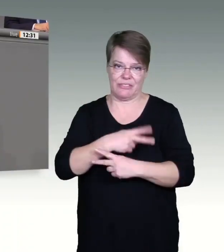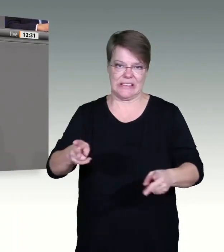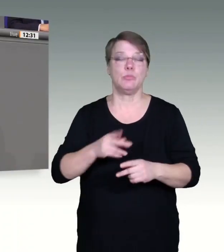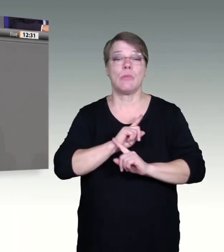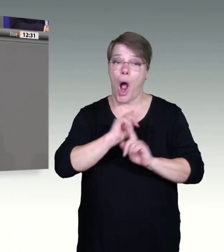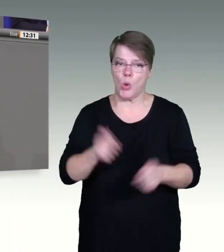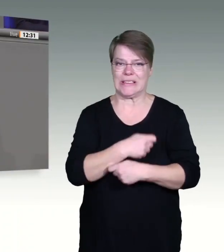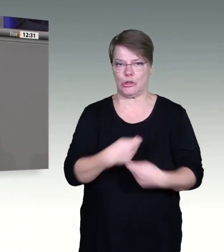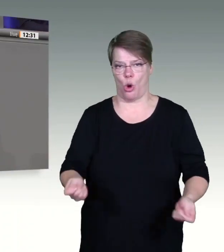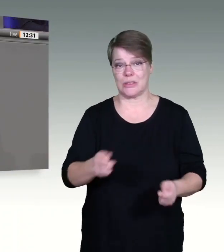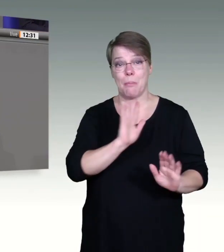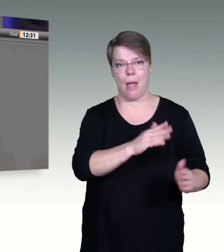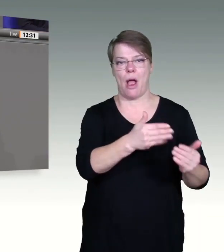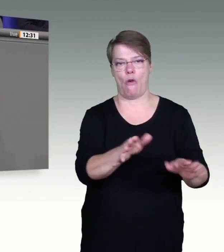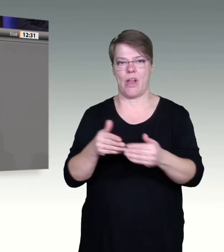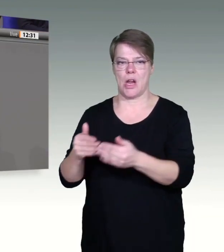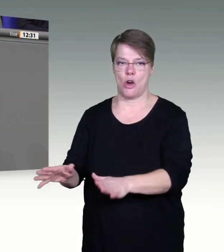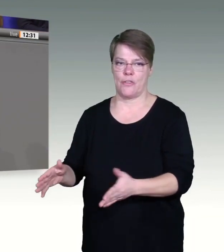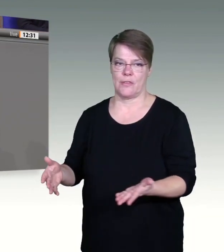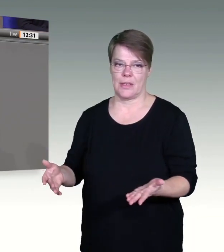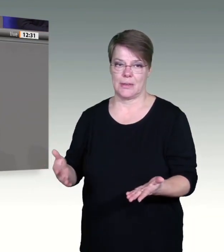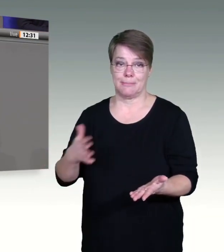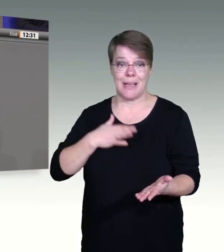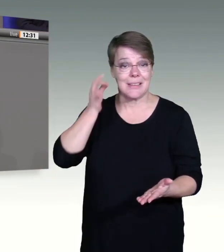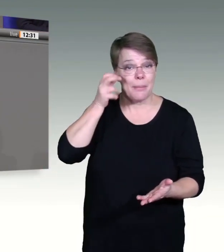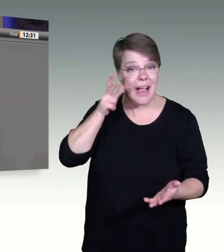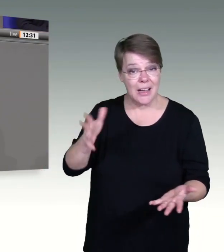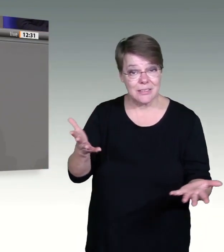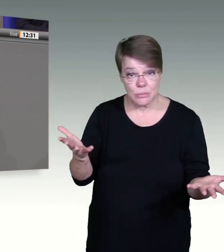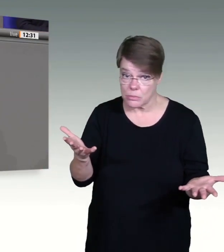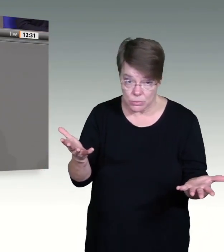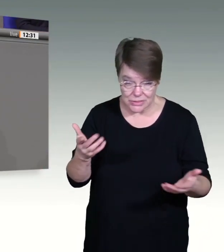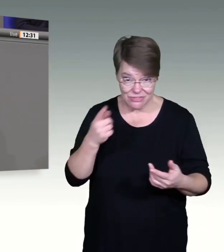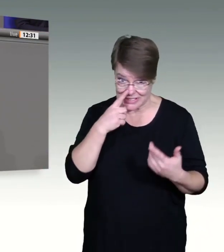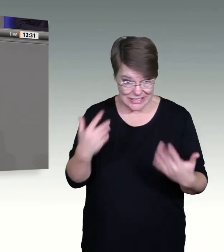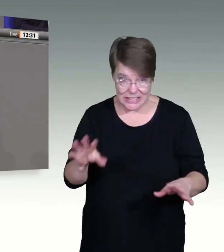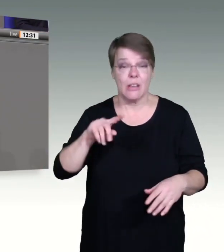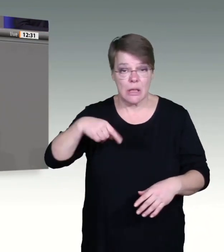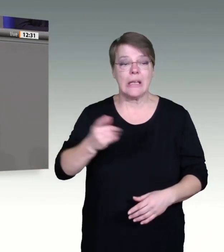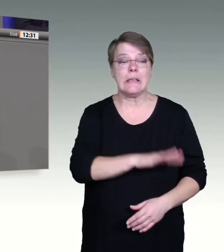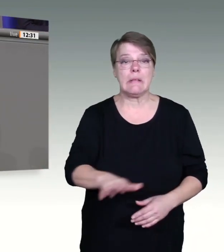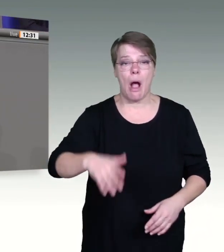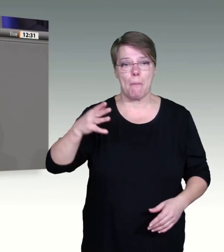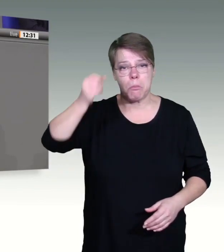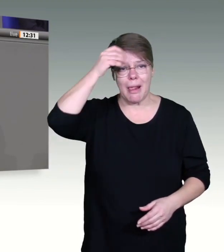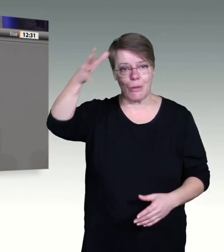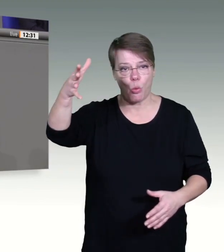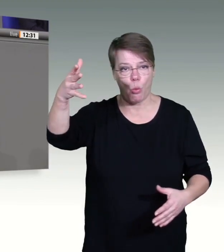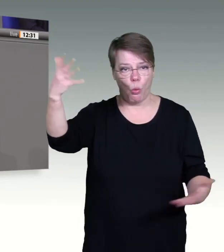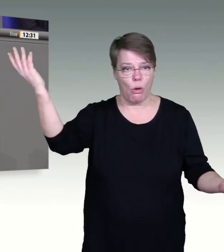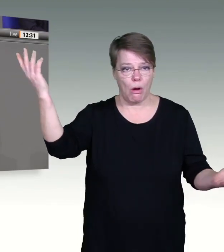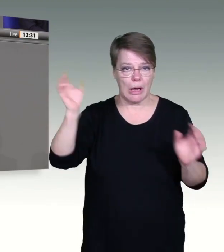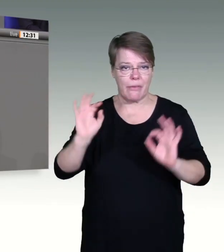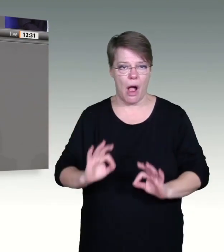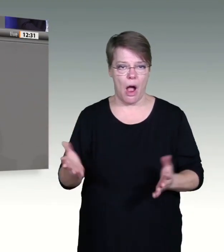gemacht hat? Keine Bildungschancen, volle Kinderpsychiatrien, bis heute soziale Probleme,